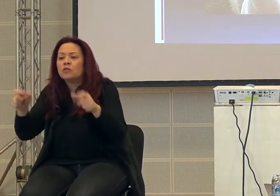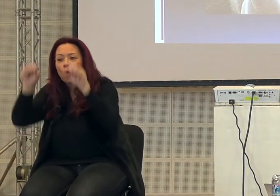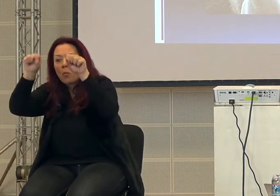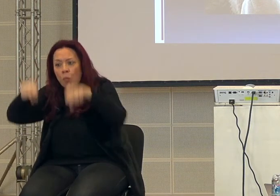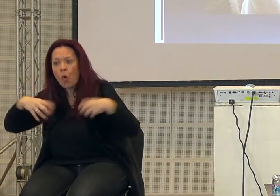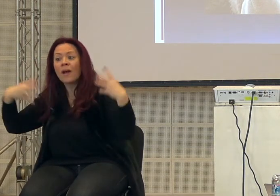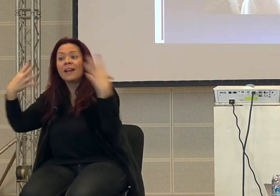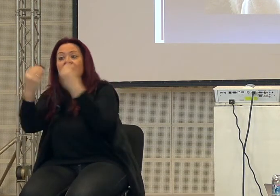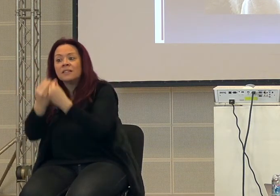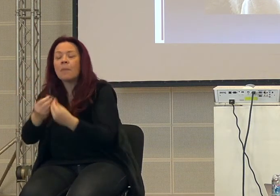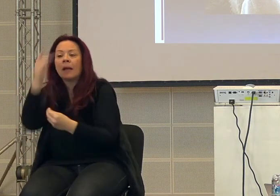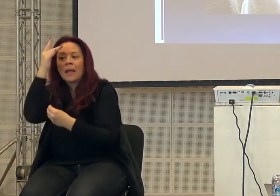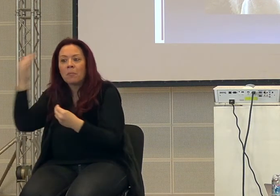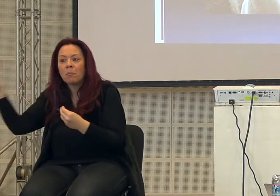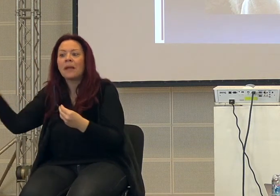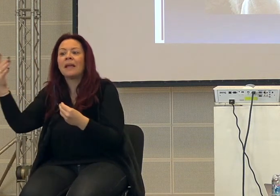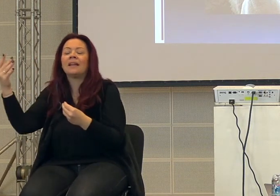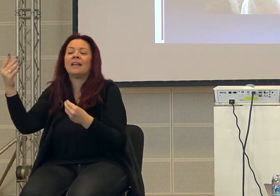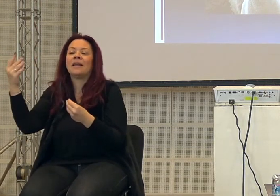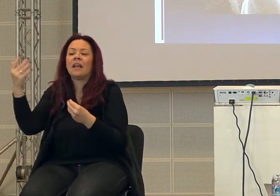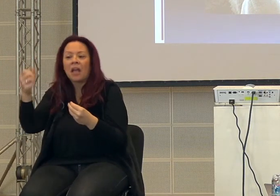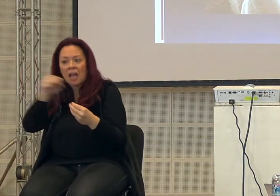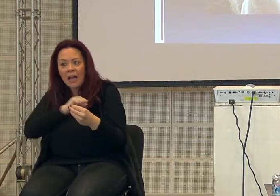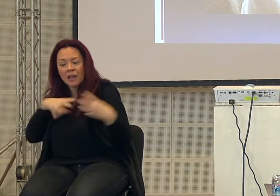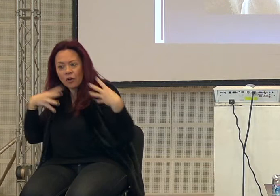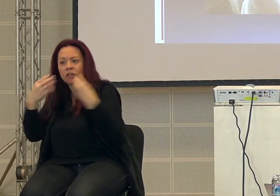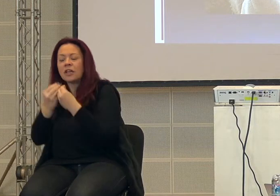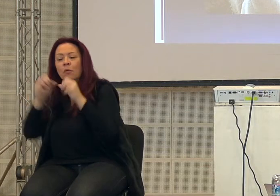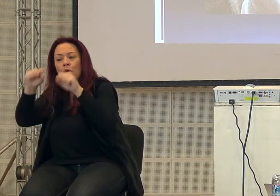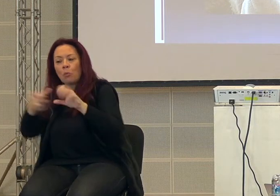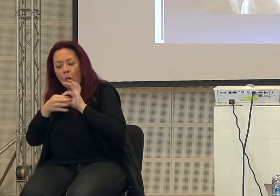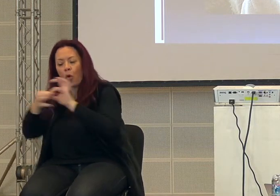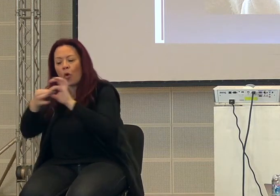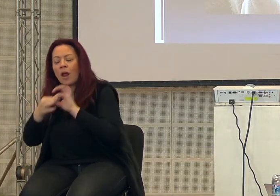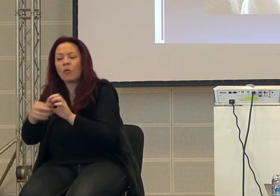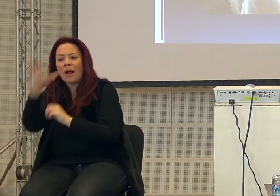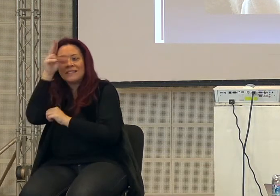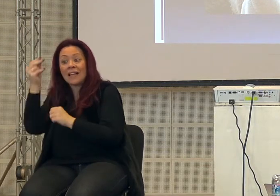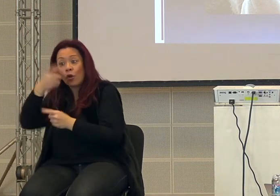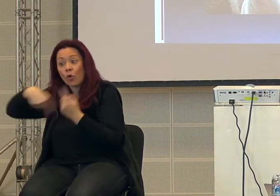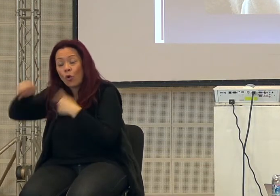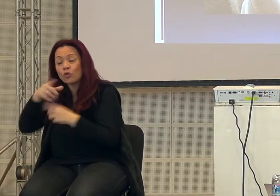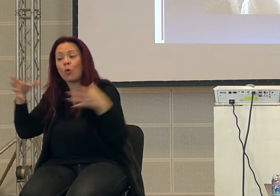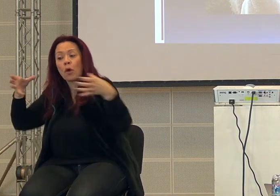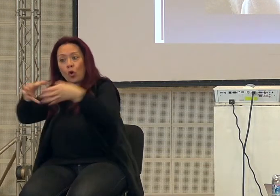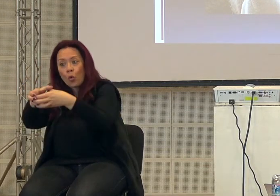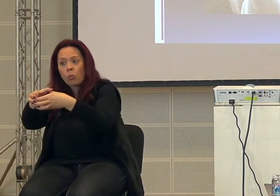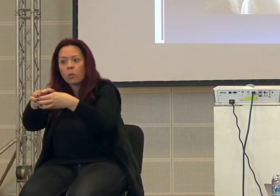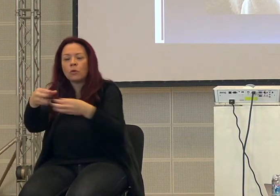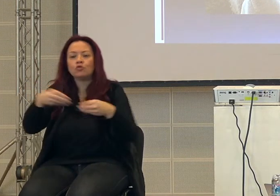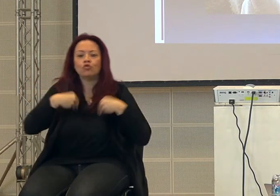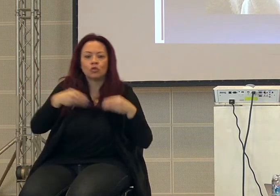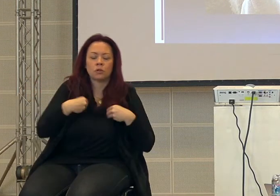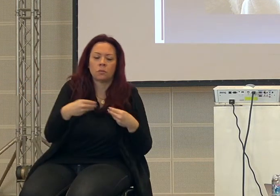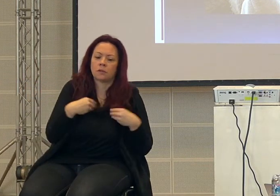dei miti, delle leggende in cui credono e che gli permettono di collaborare, di riconoscersi insieme. Gli scimpanse non ce l